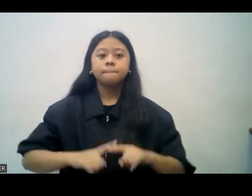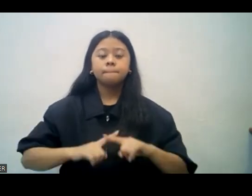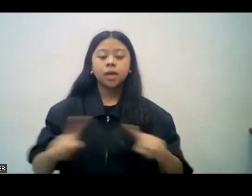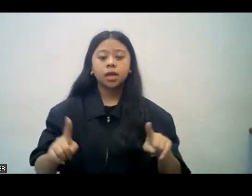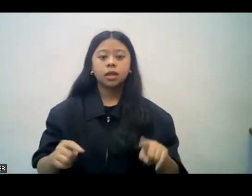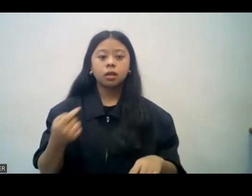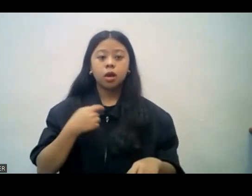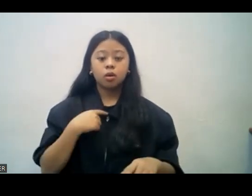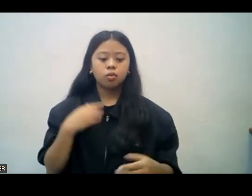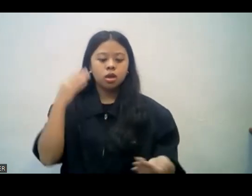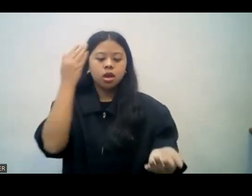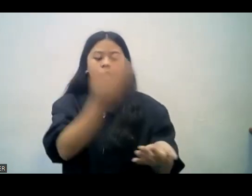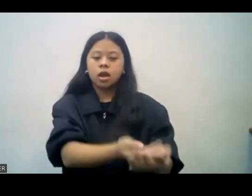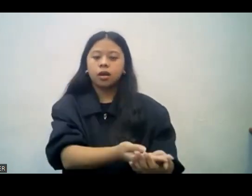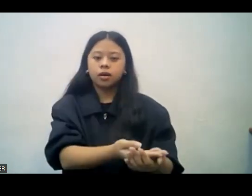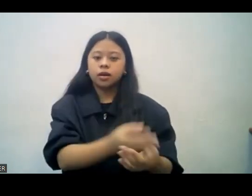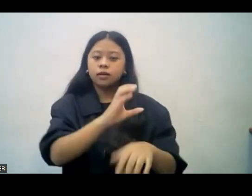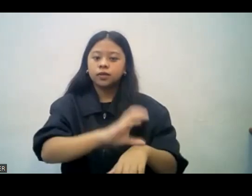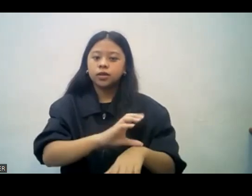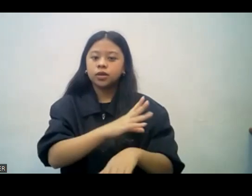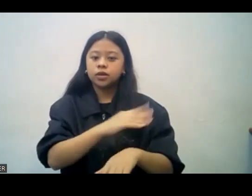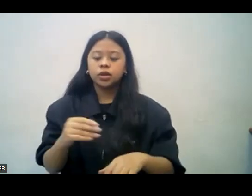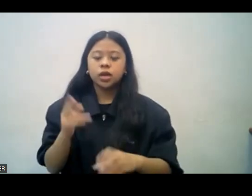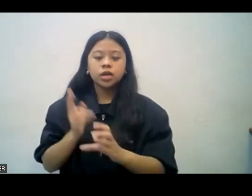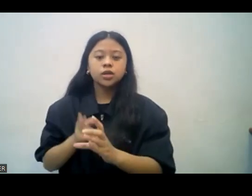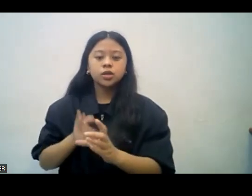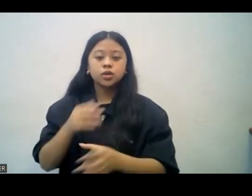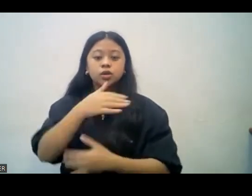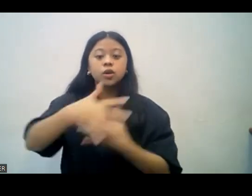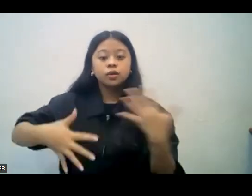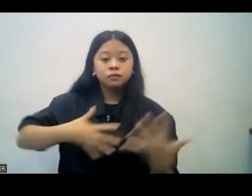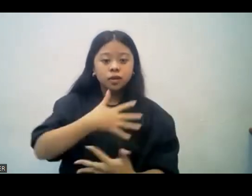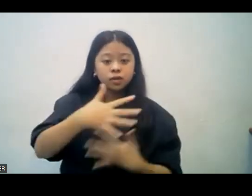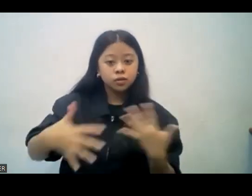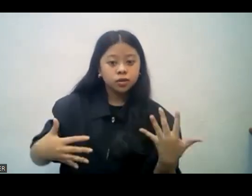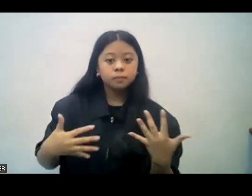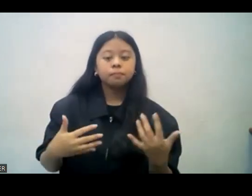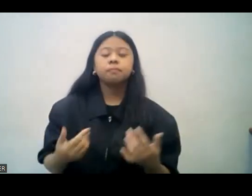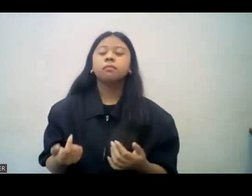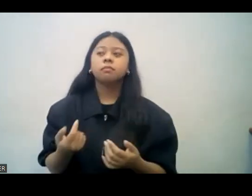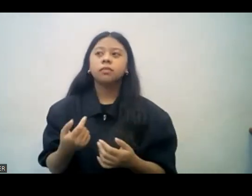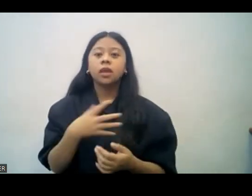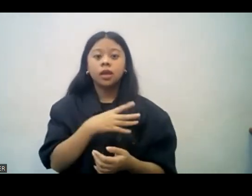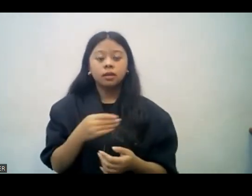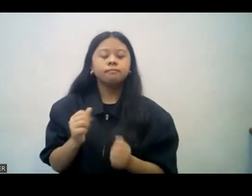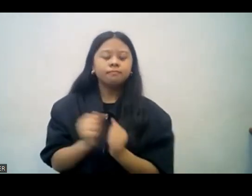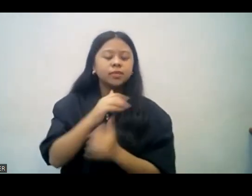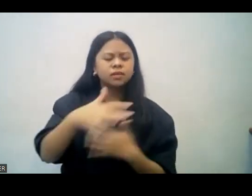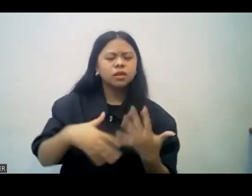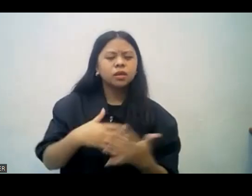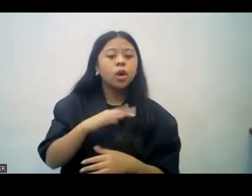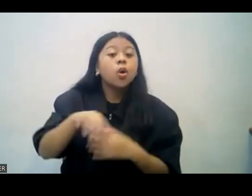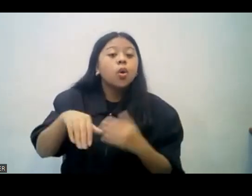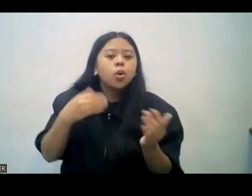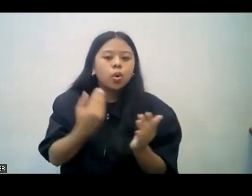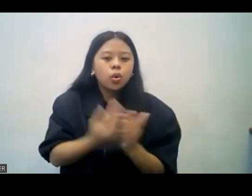church and joined the fellowship, everyone understand my heart. Ngunit nung ako po ay nagtungo sa church at nakibahagi sa fellowship, lahat po